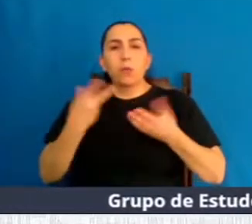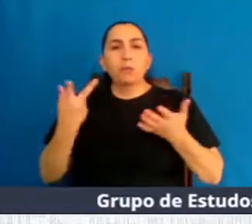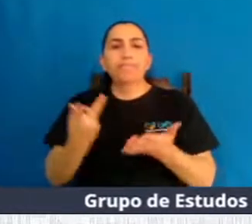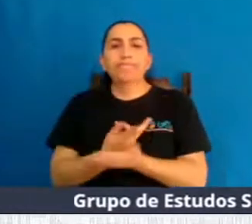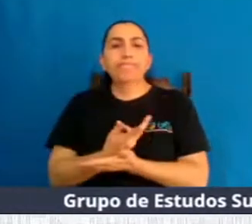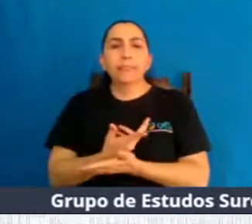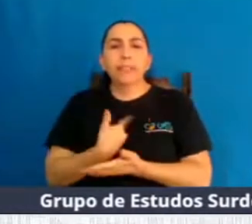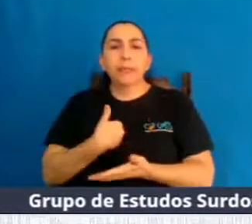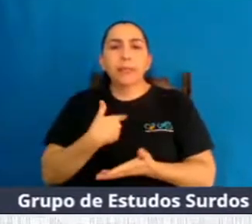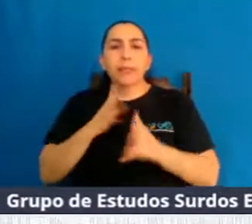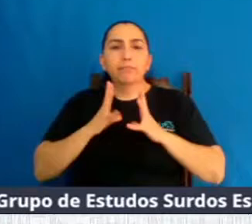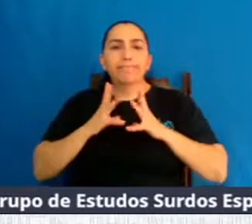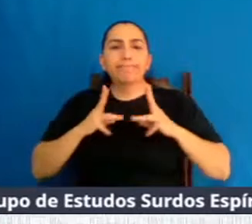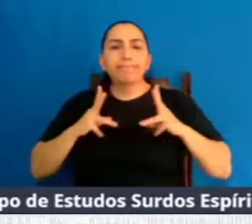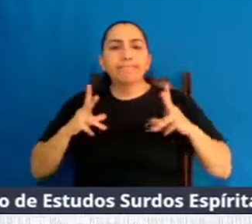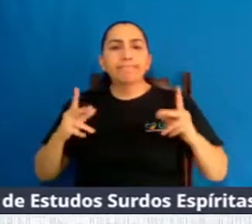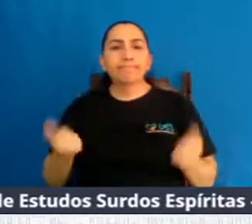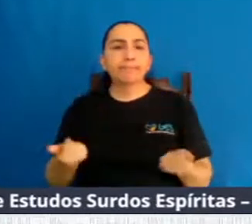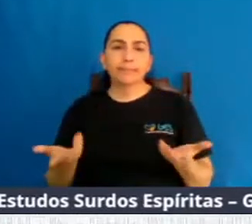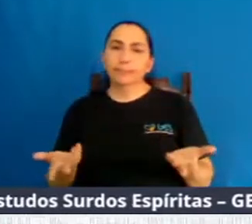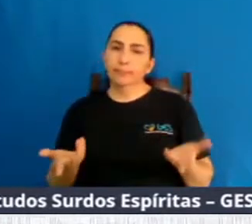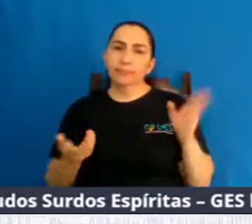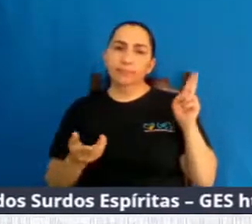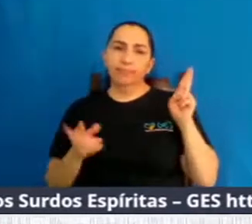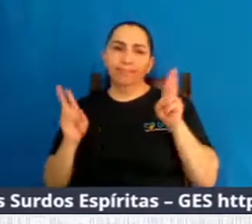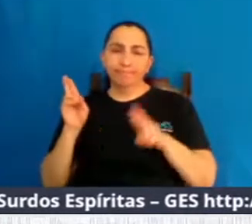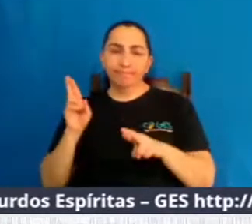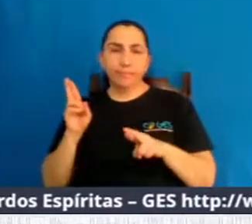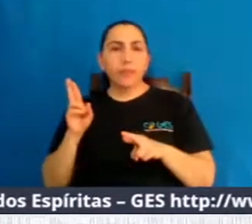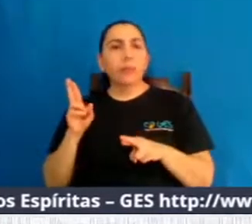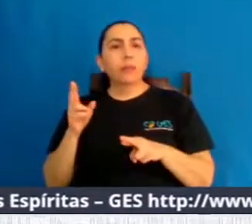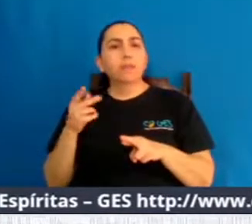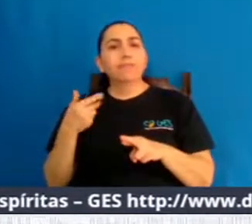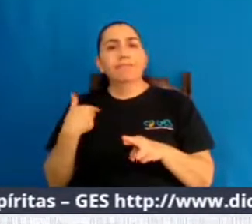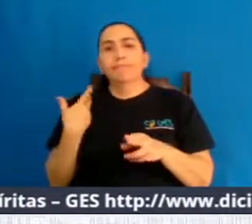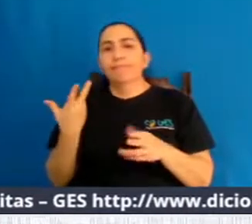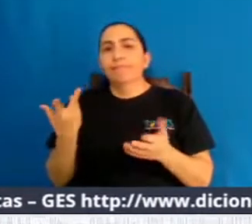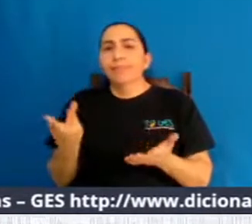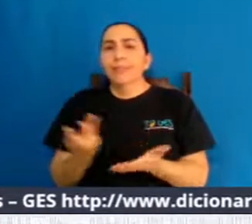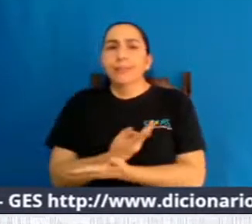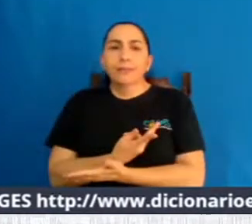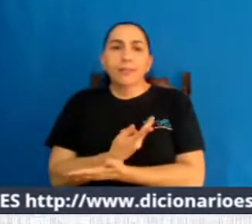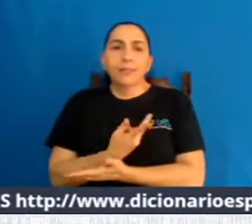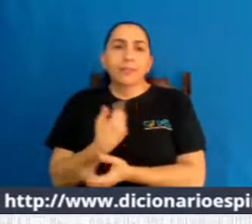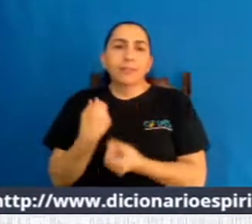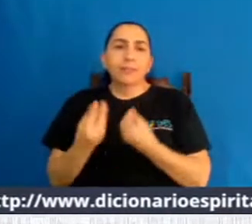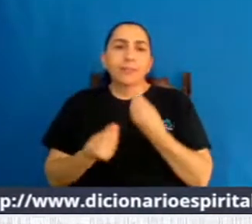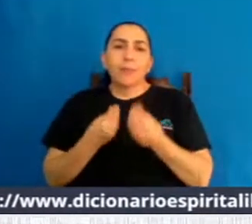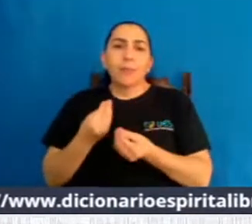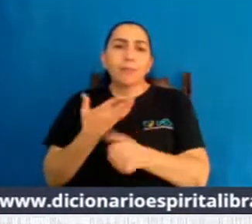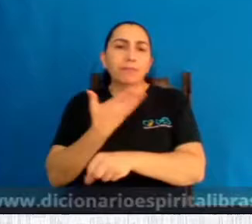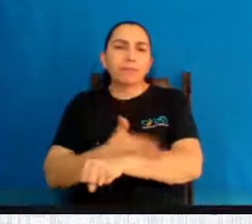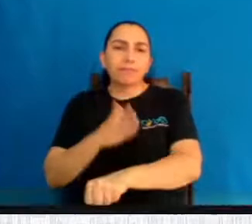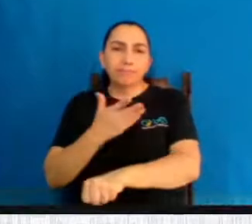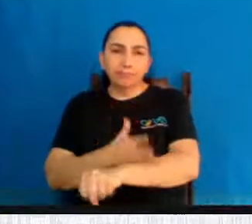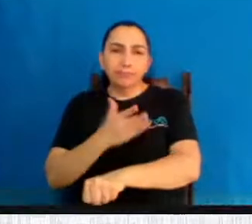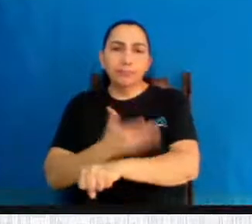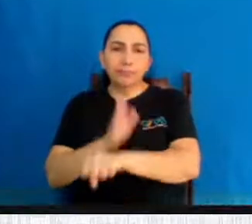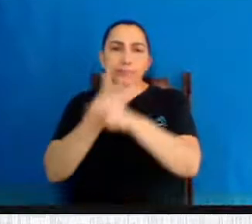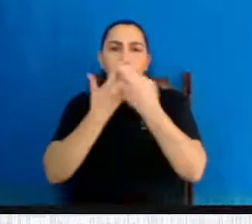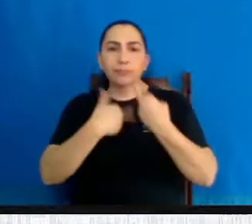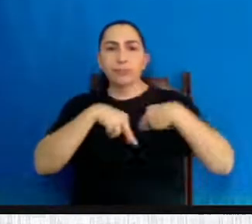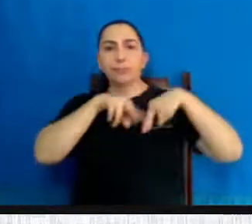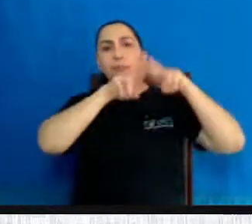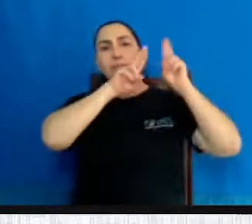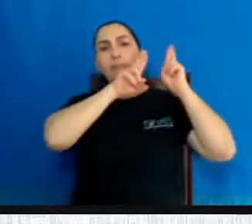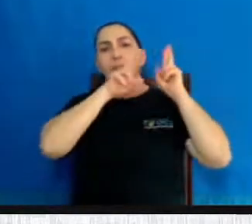É, a gente sabe que nada é por acaso. Eu acredito que isso seja uma prova principalmente para os responsáveis